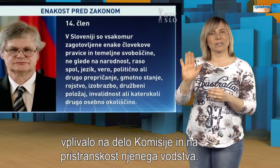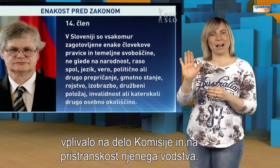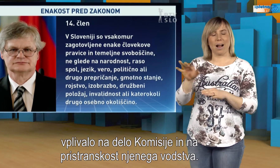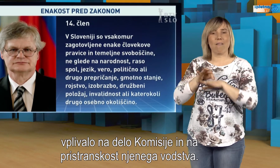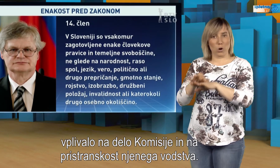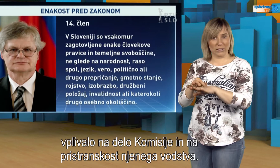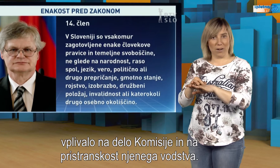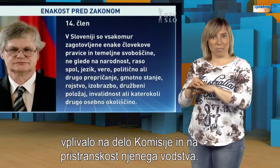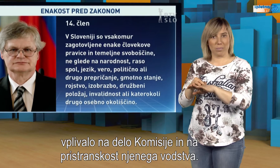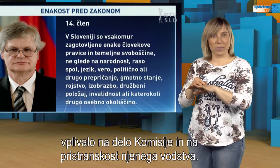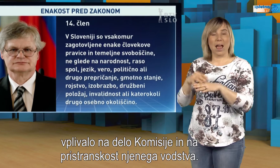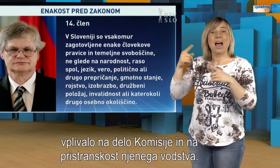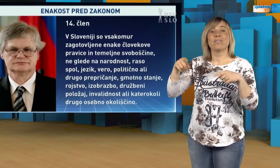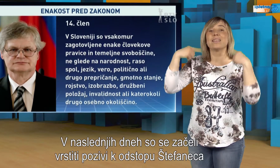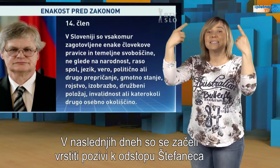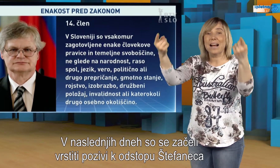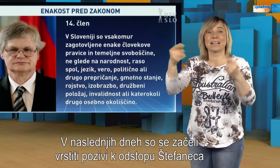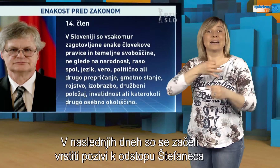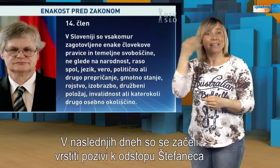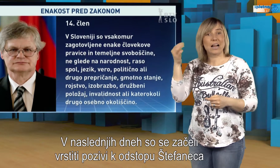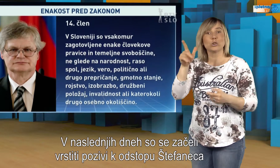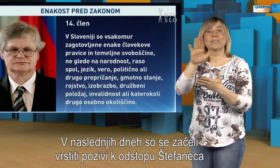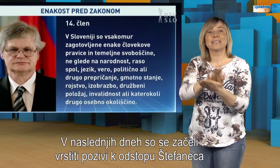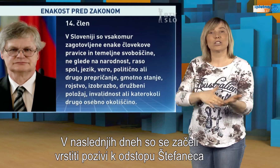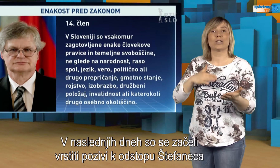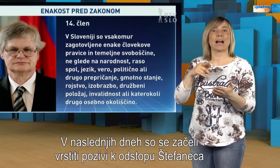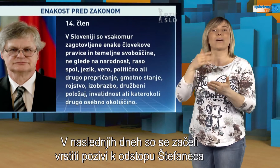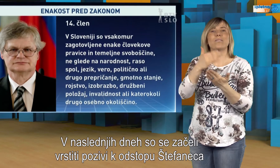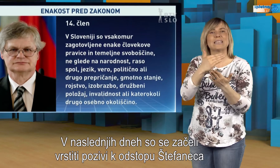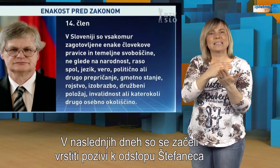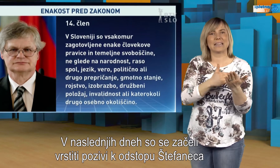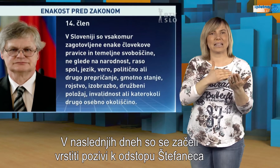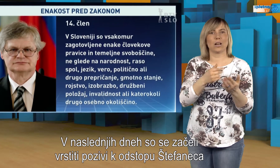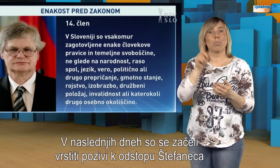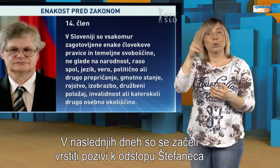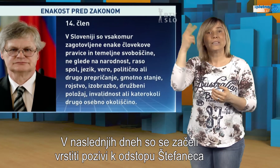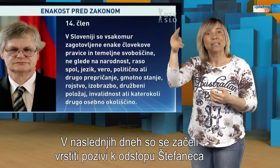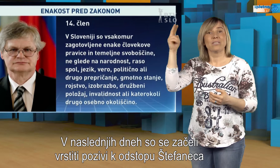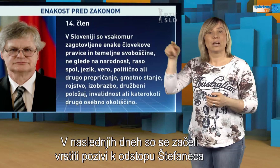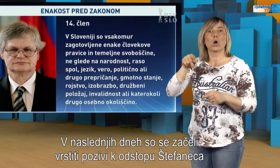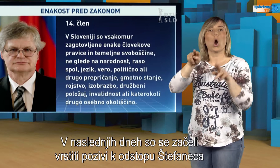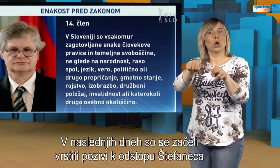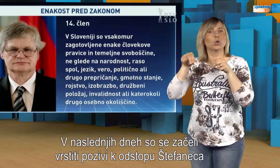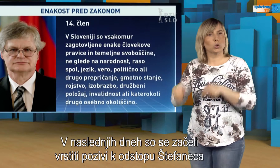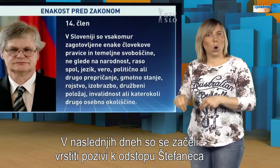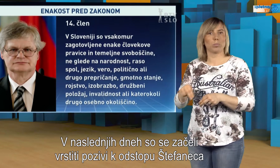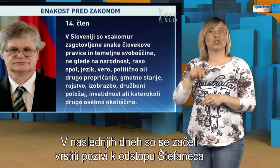in na pristranskost njenega vodstva. V naslednjih dne so se začeli vrstiti pozivi k odstopu Štefaneca z mesta